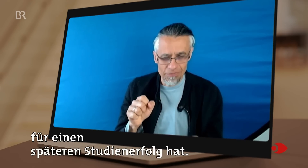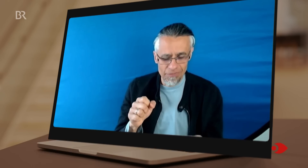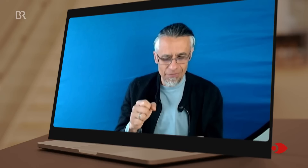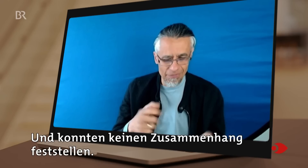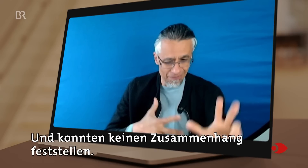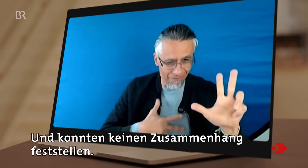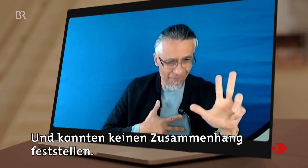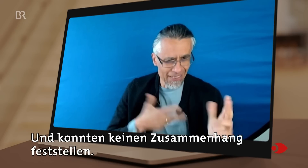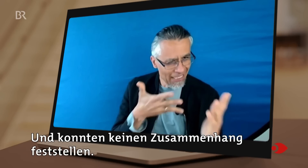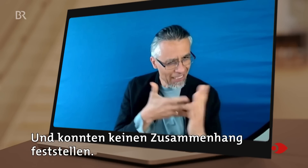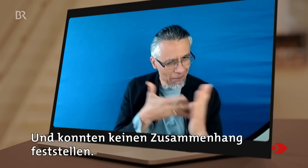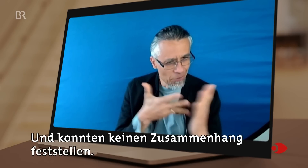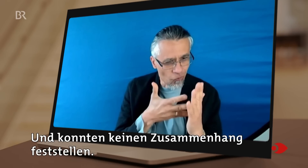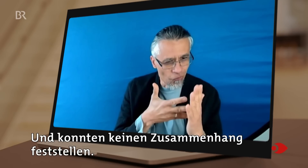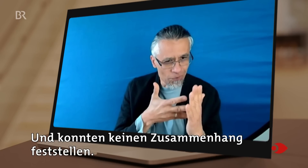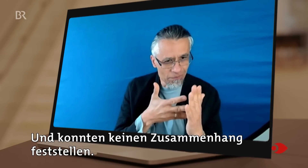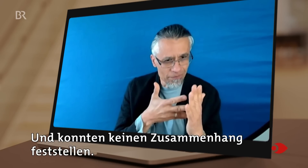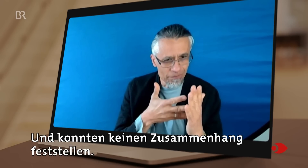und konnten keinen Zusammenhang feststellen.